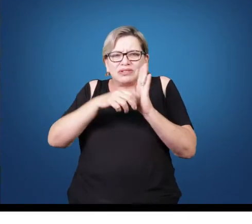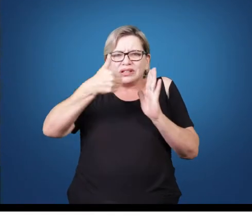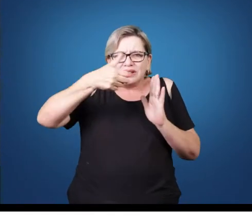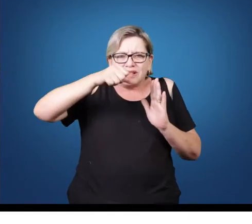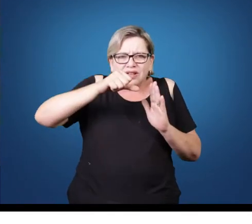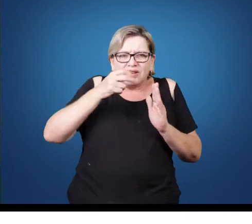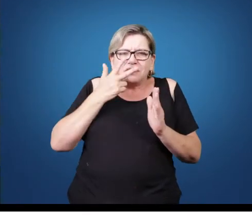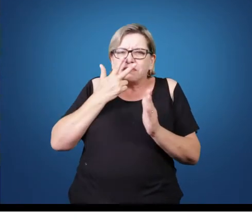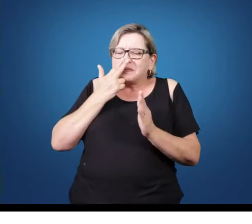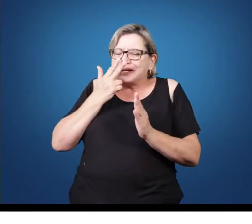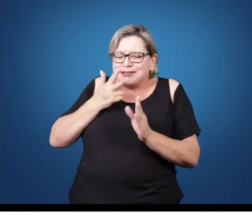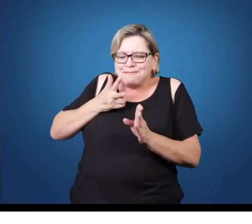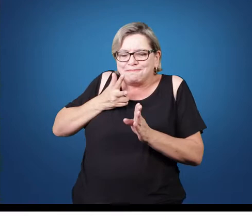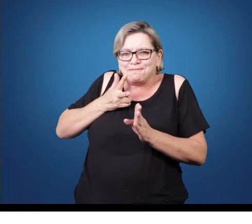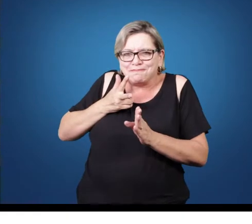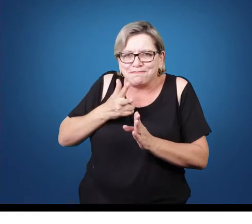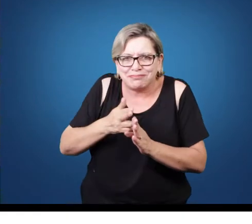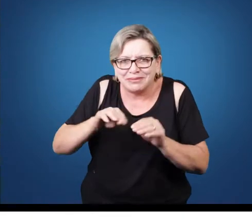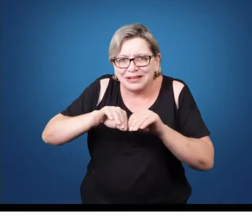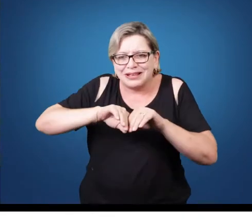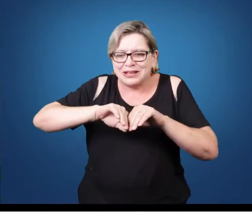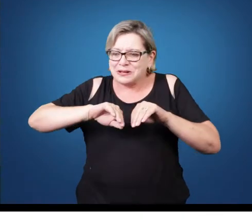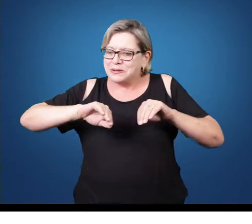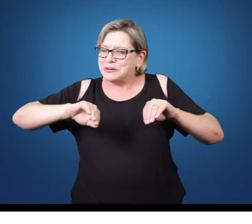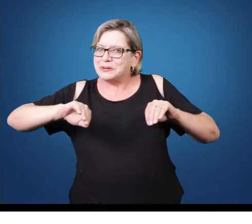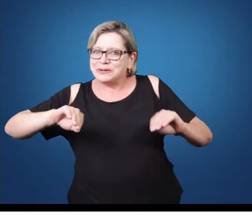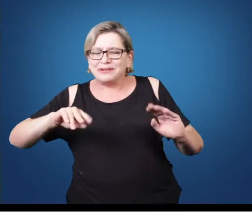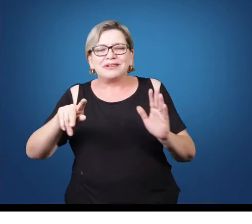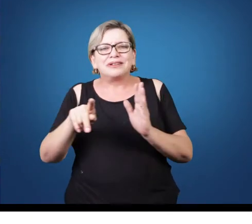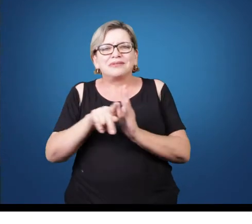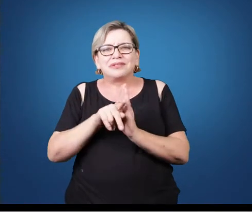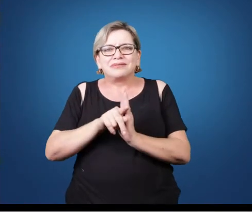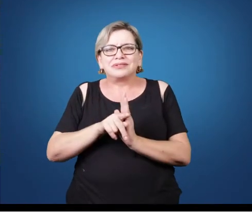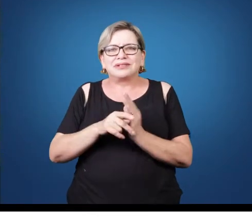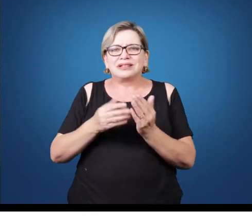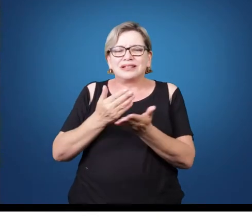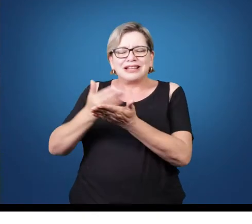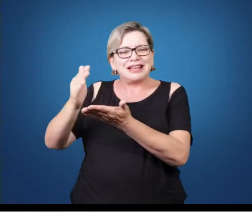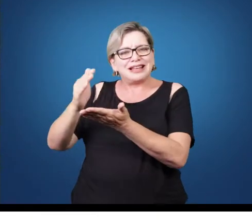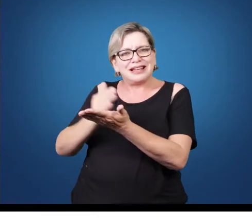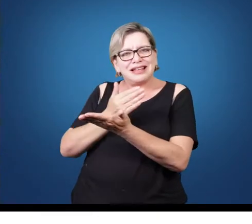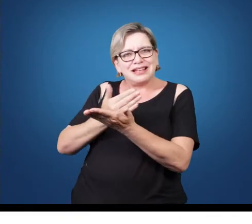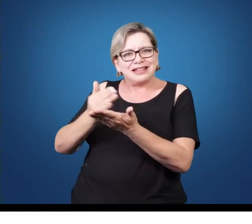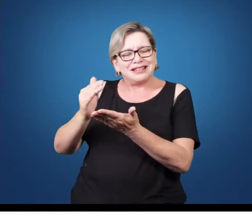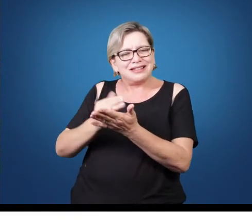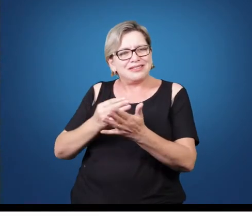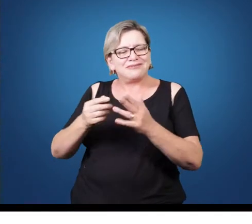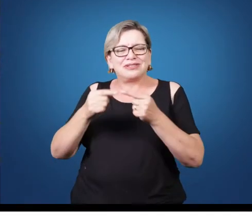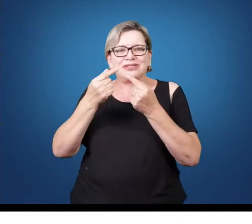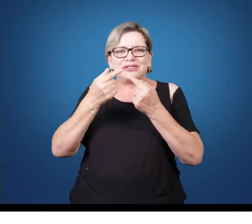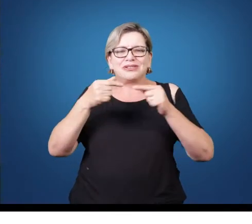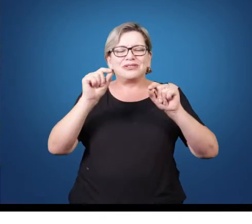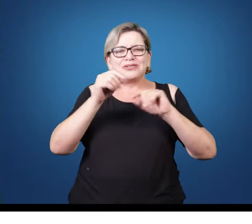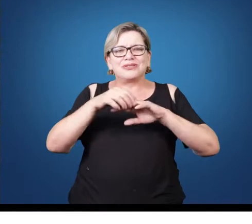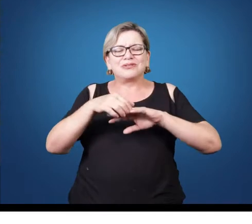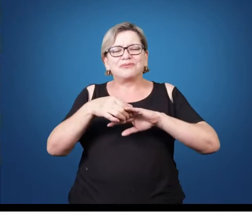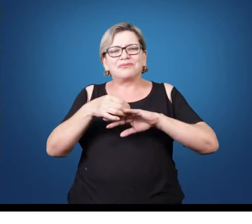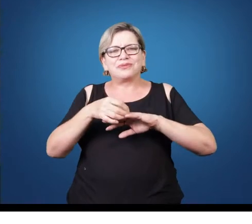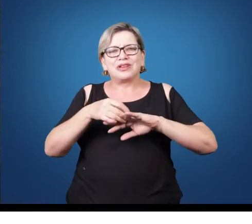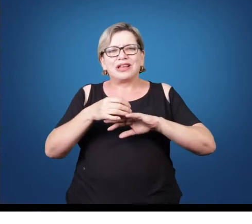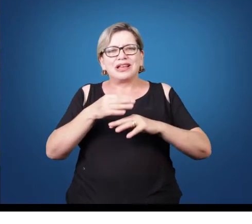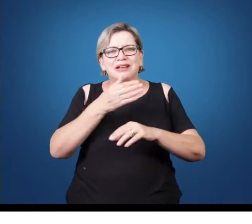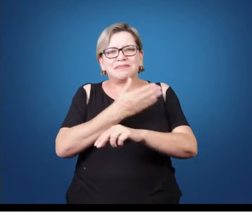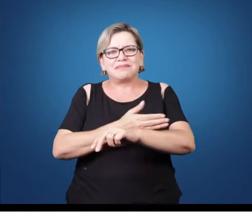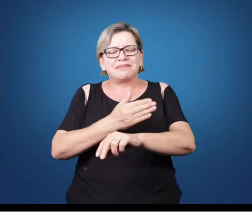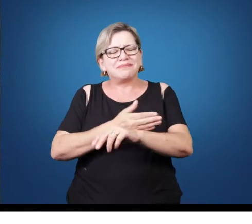ruptura forte, decisiva, em relação aos dois pilares do que eu chamei de o período da prática